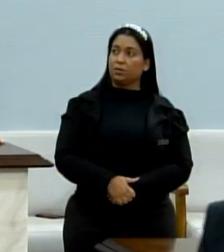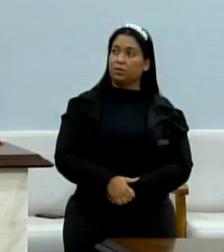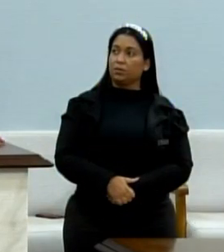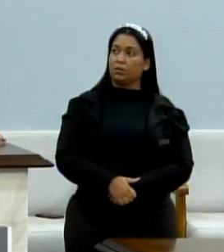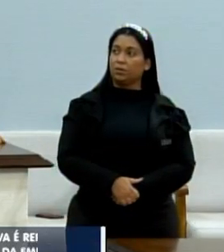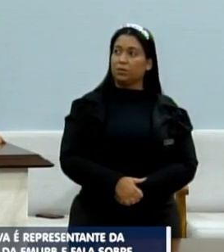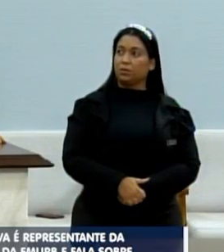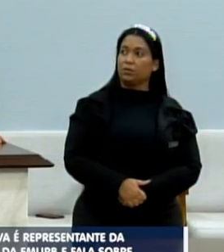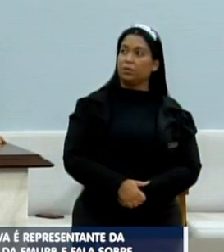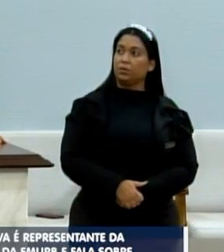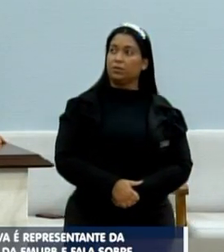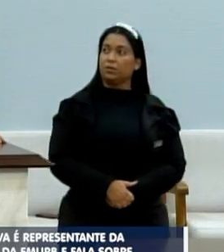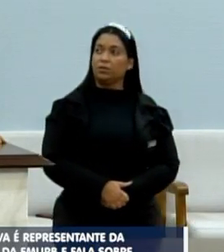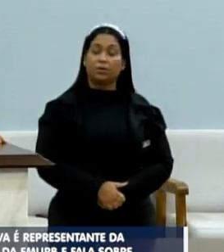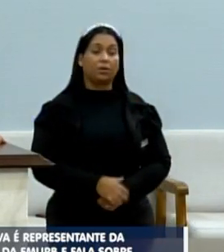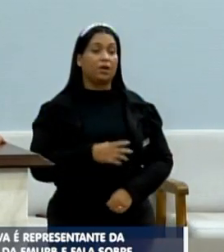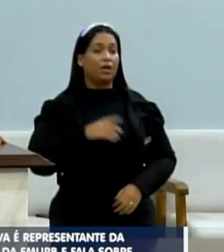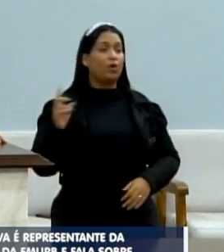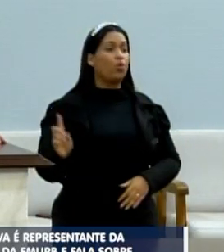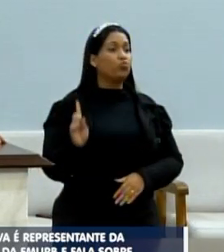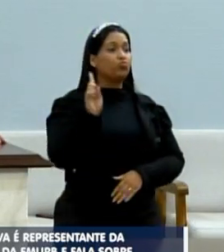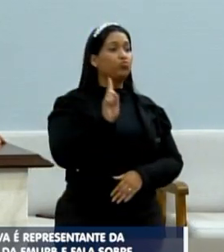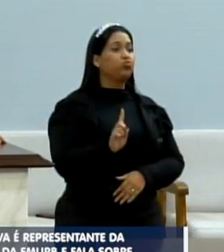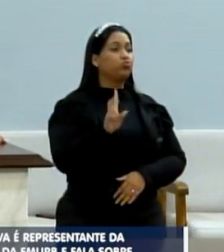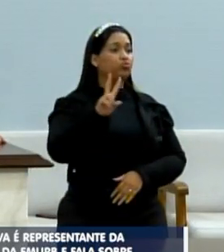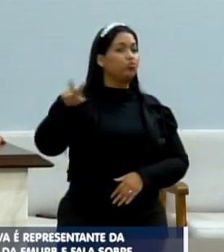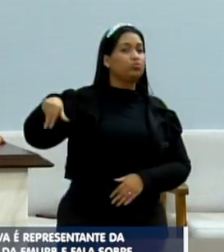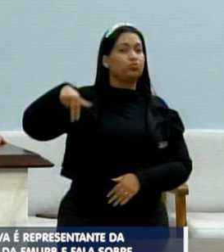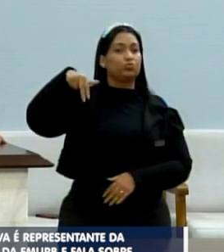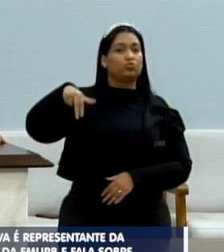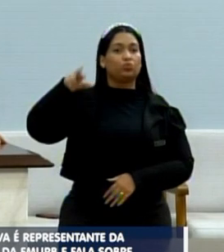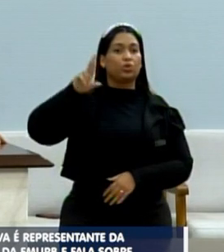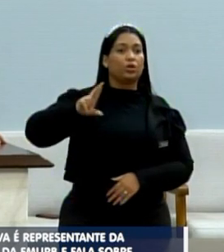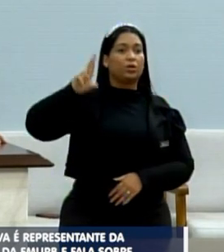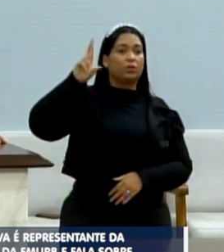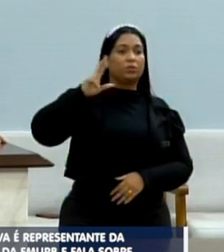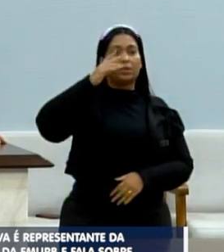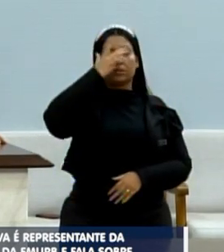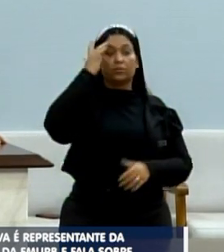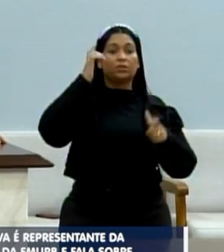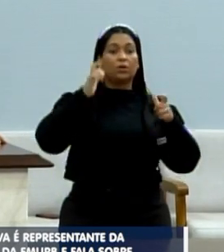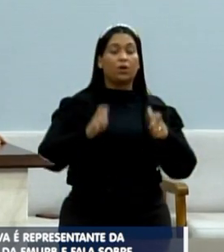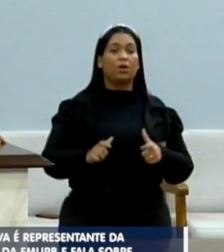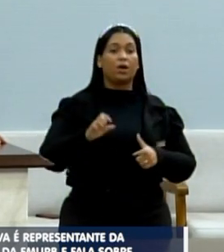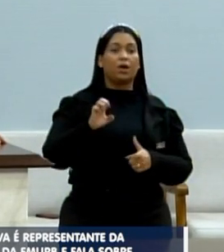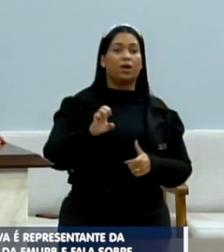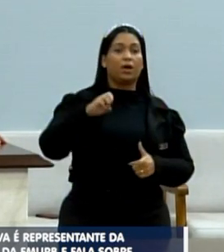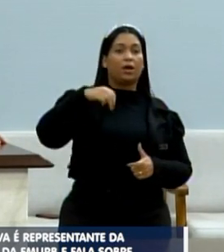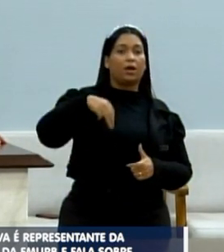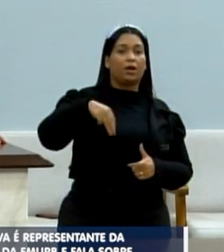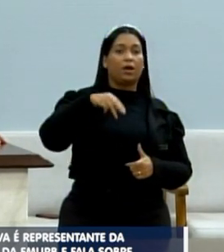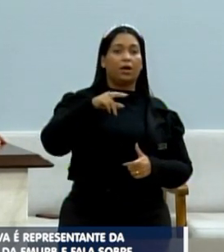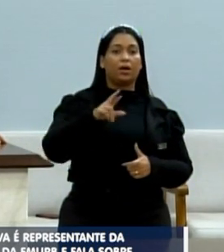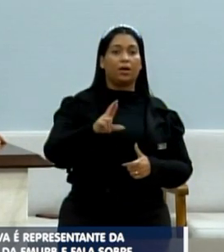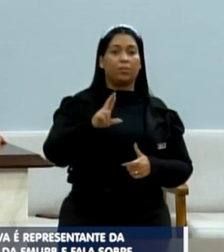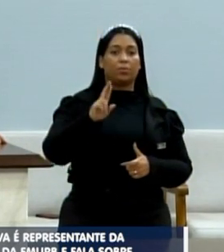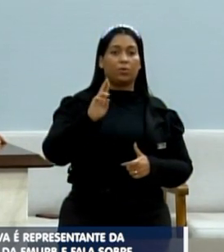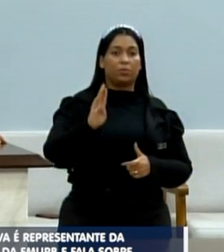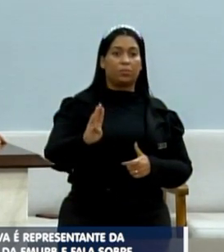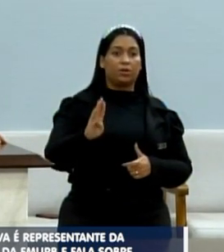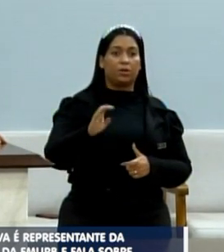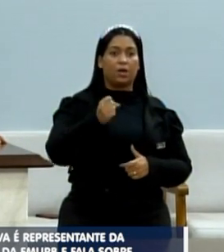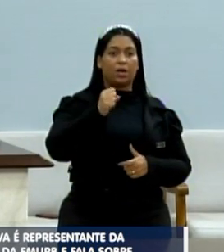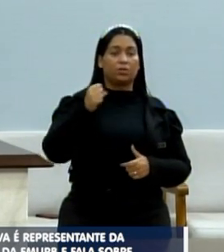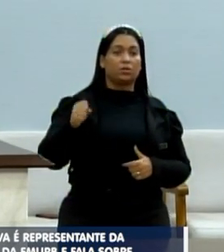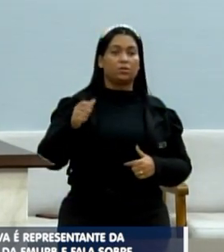Eu estou aqui para representar o pessoal da Imurbe, por meio da associação dos